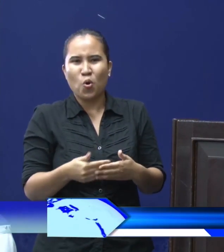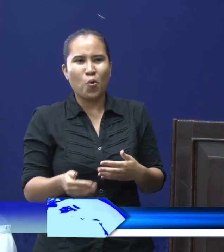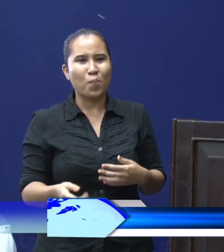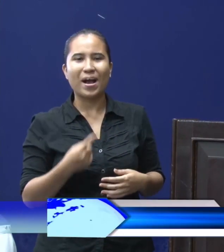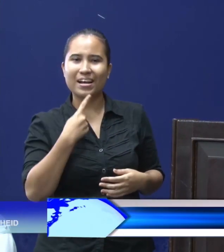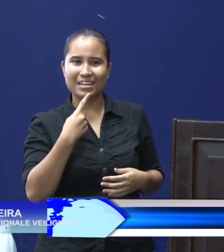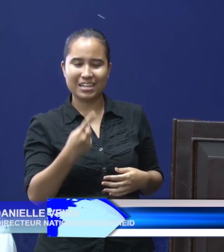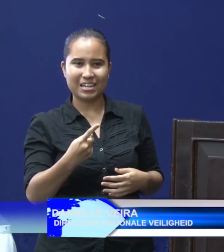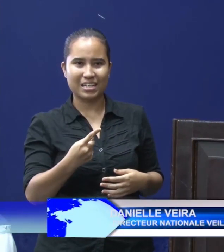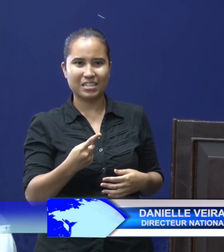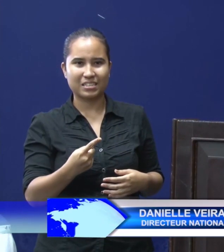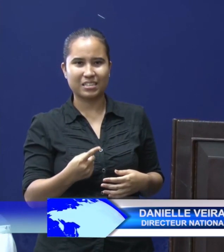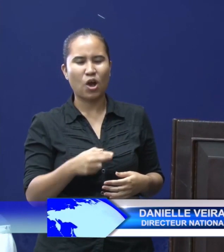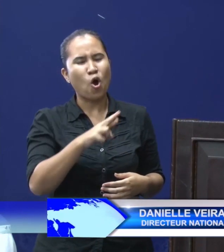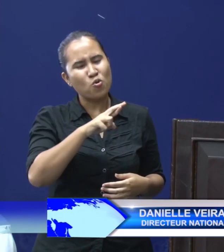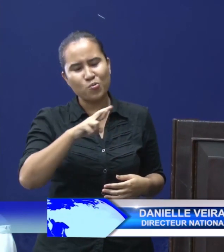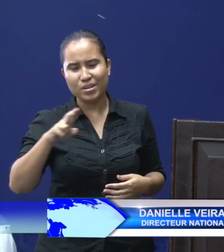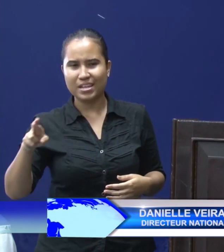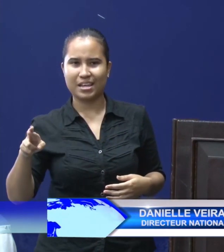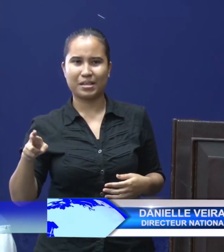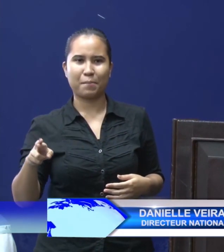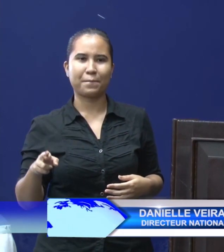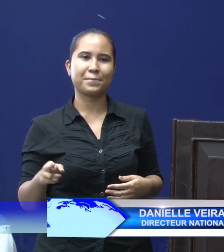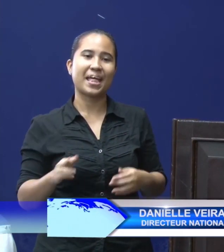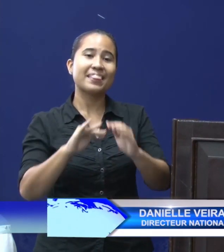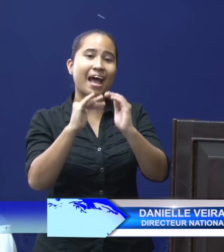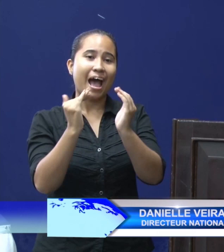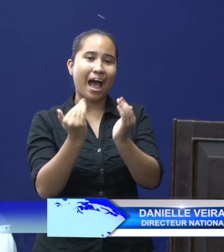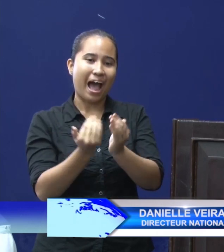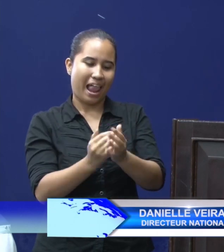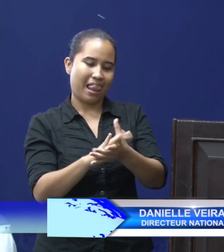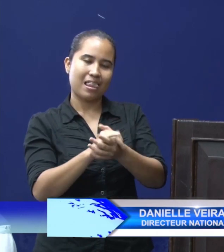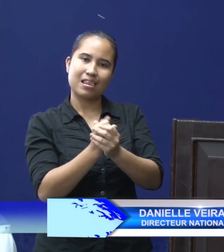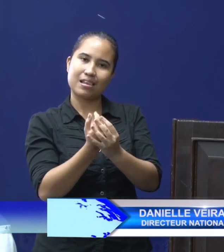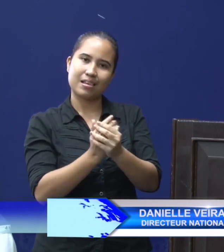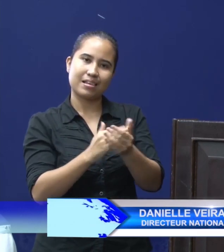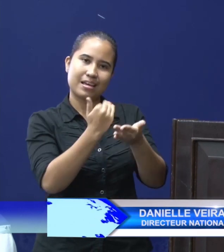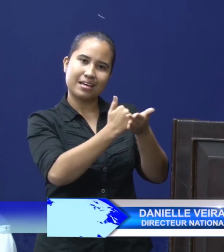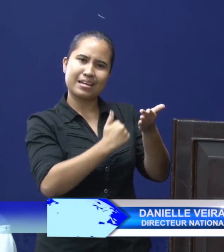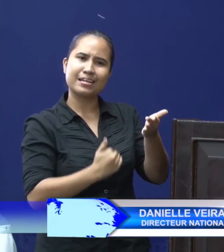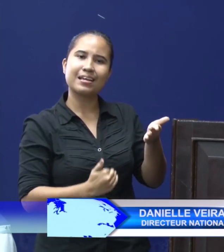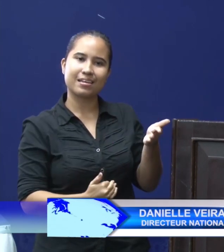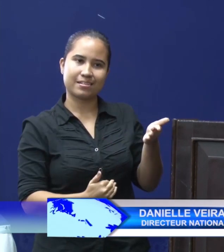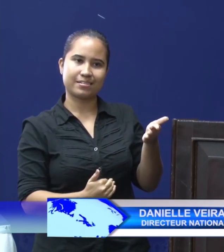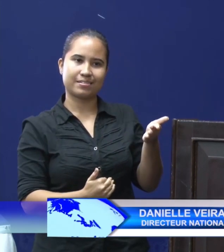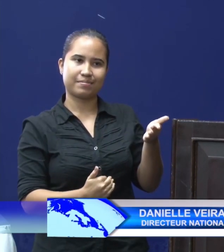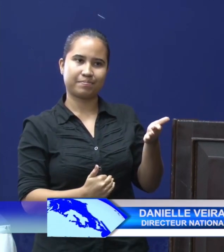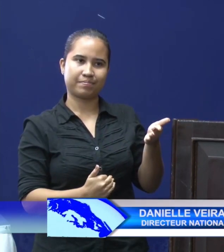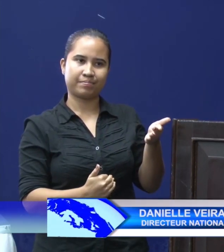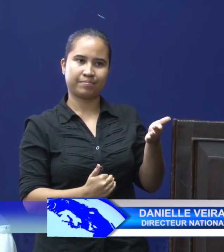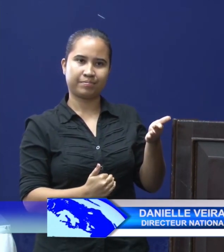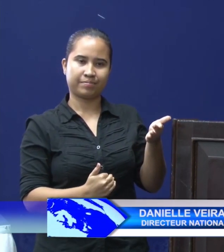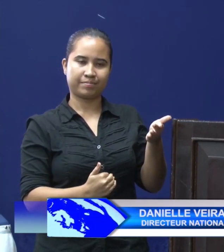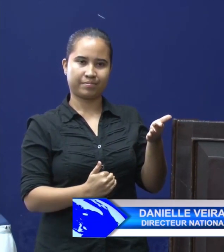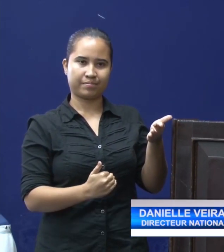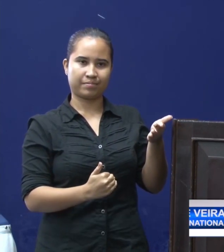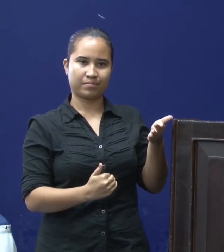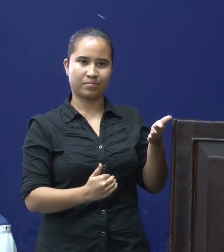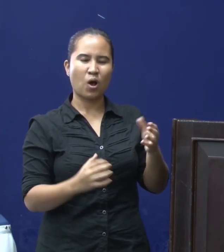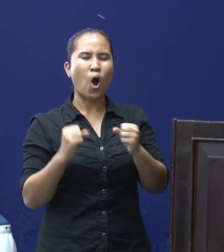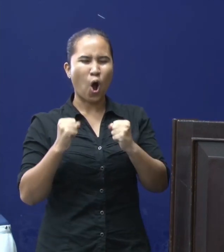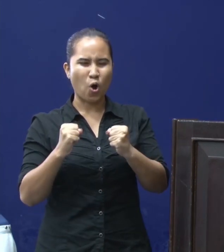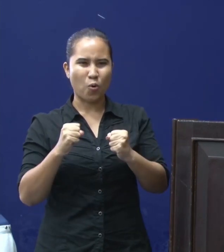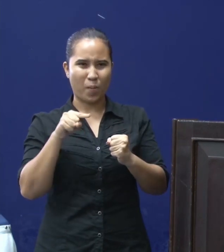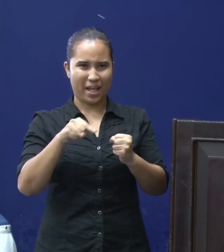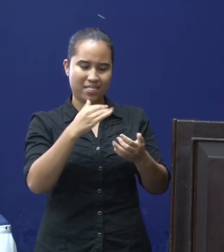hou rekening met alle voorschriften die aan u zijn gegeven. Houdt u zich eraan.